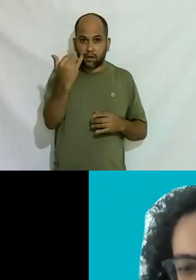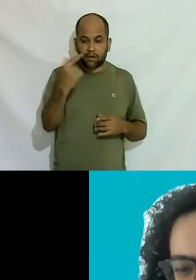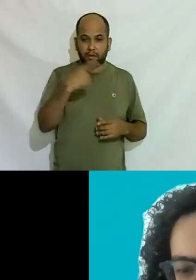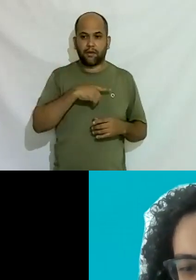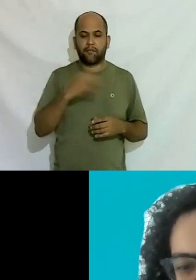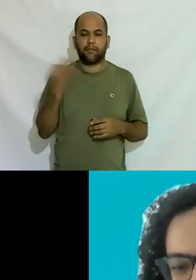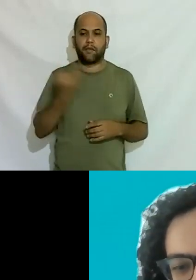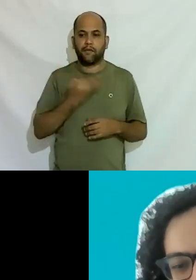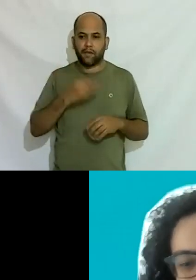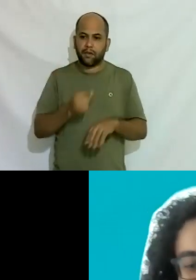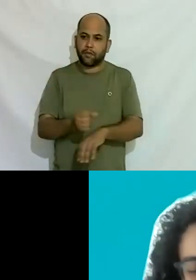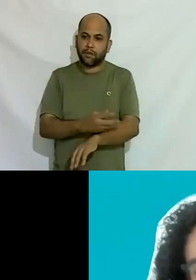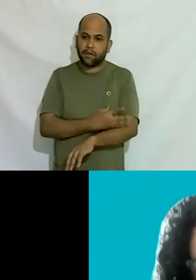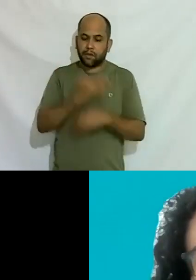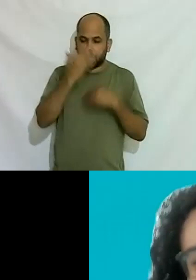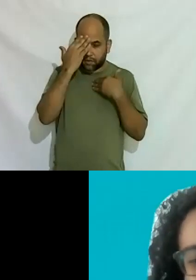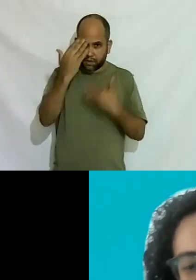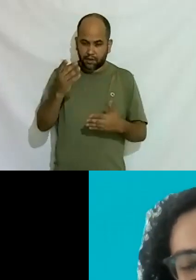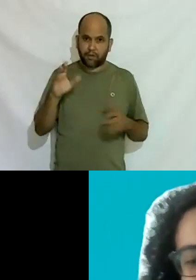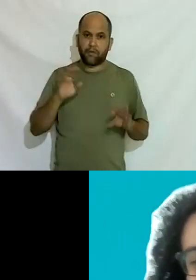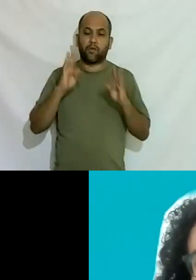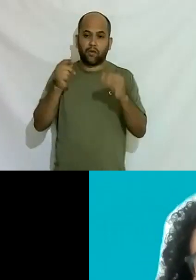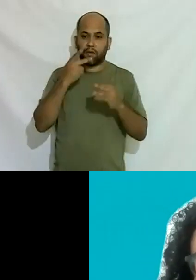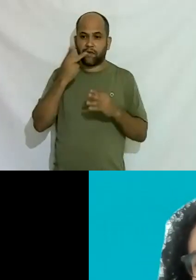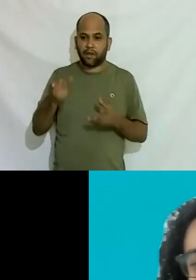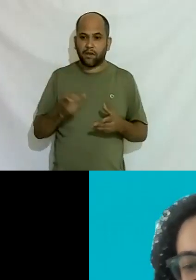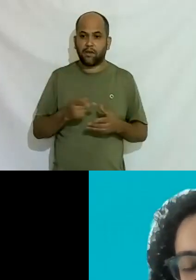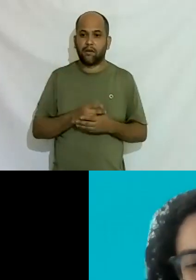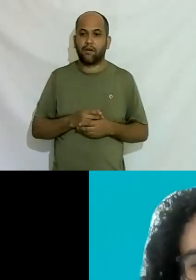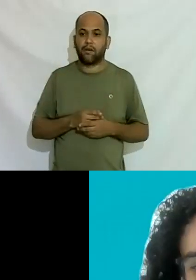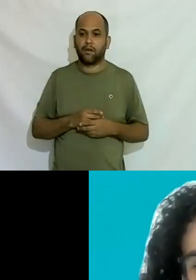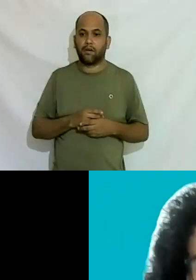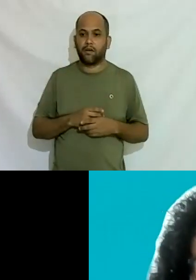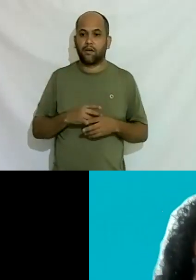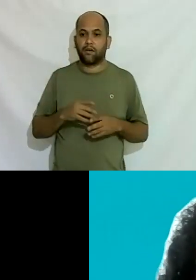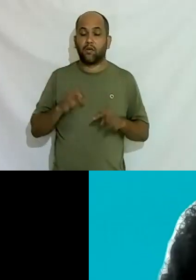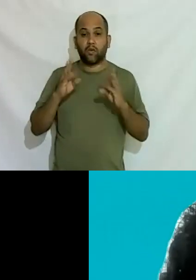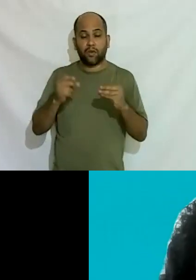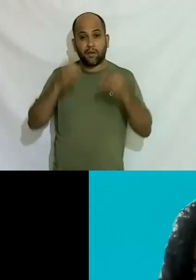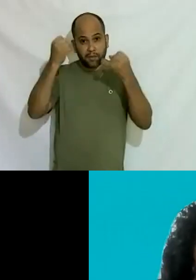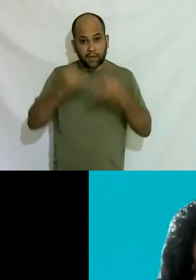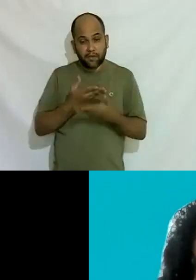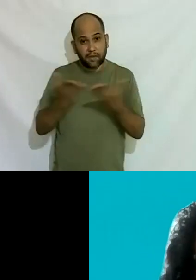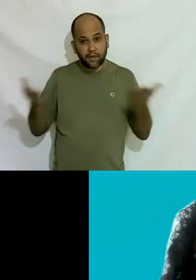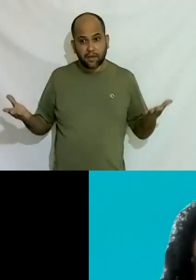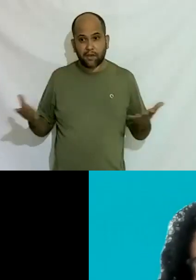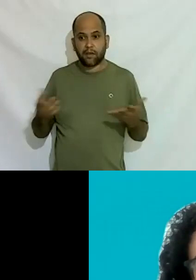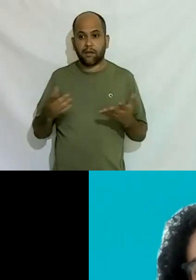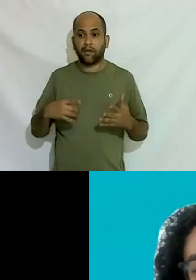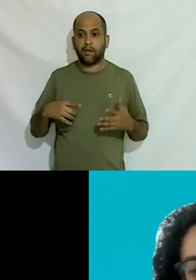perfeito emocionante muito obrigado todo mundo dizendo aqui eu acho que tudo que eu falar para você não vai ser suficiente para